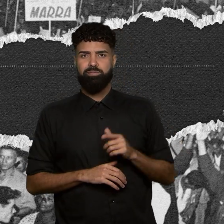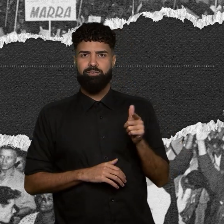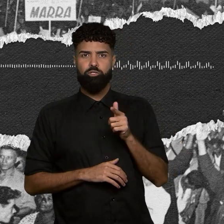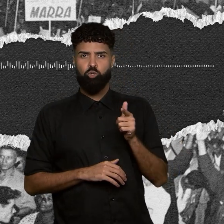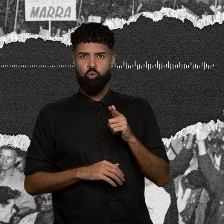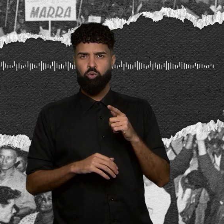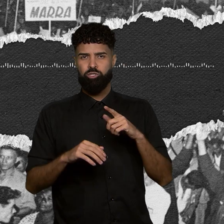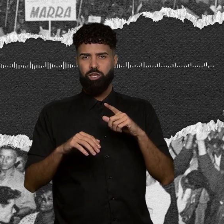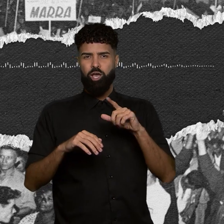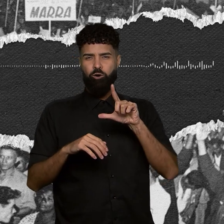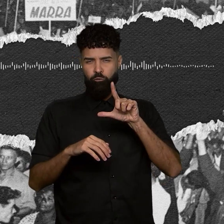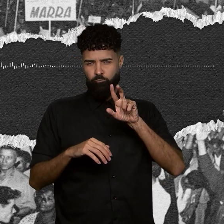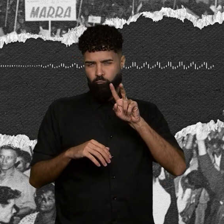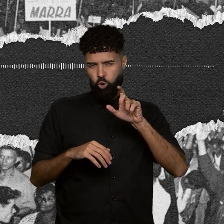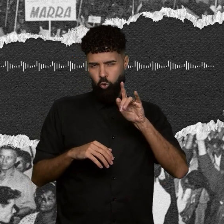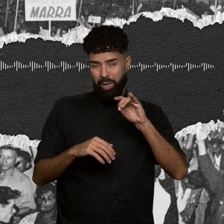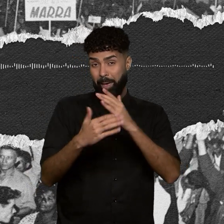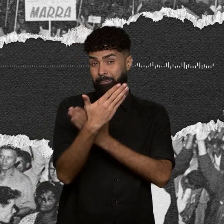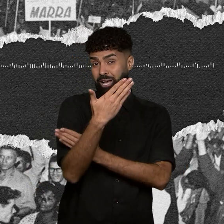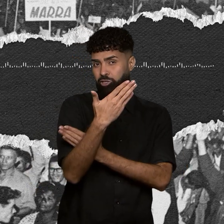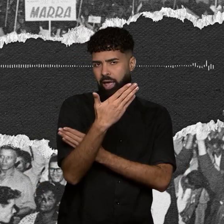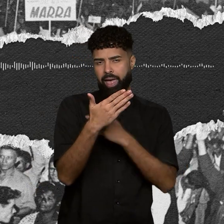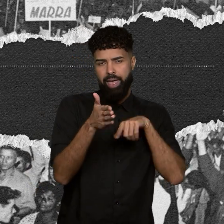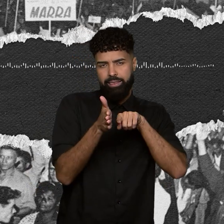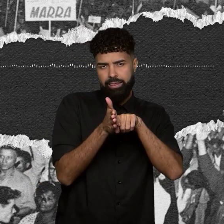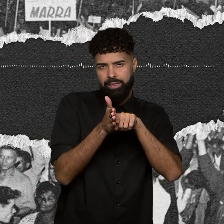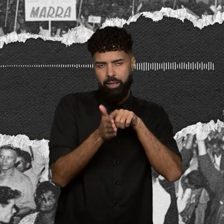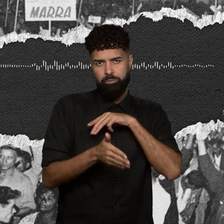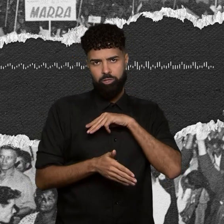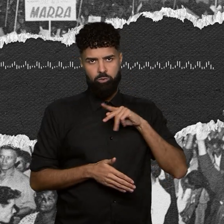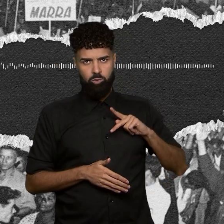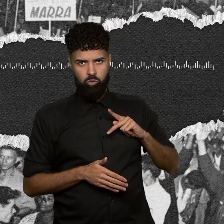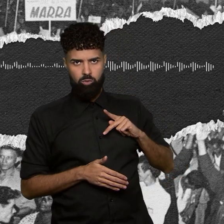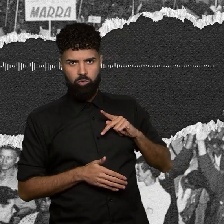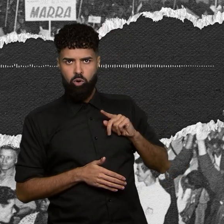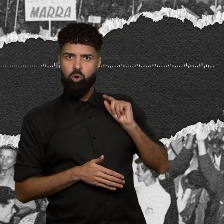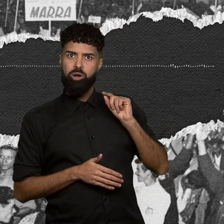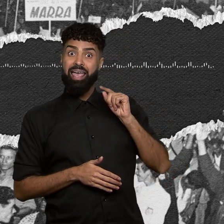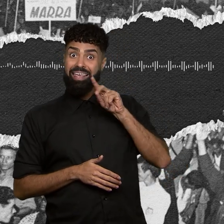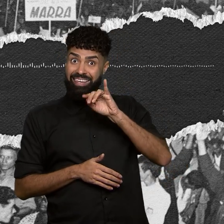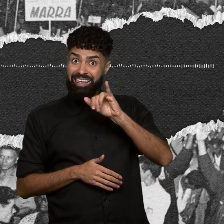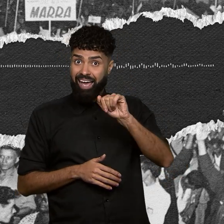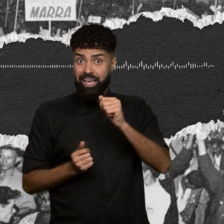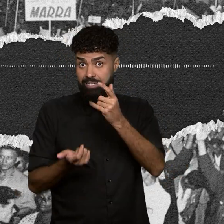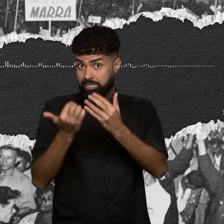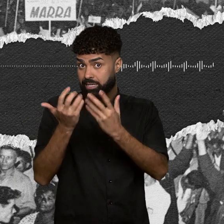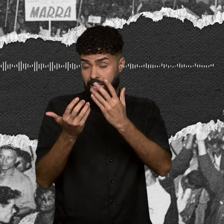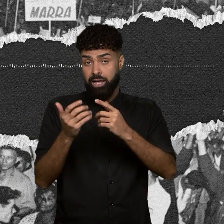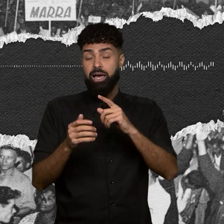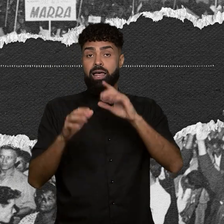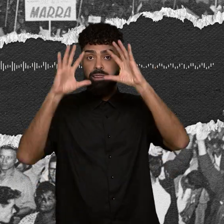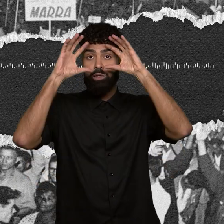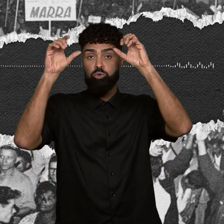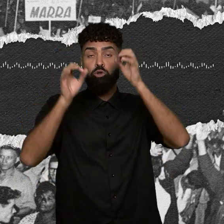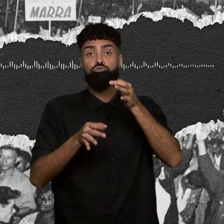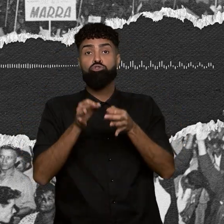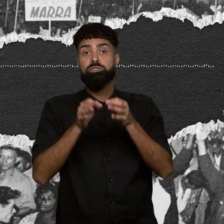se referem ao inquérito instaurado pelo Ministério Público que seriam incineradas pelo Tribunal de Justiça de São Paulo conforme determinação de